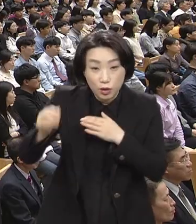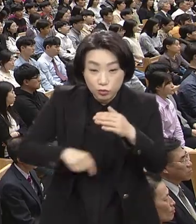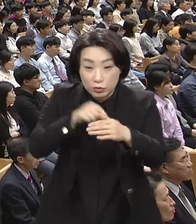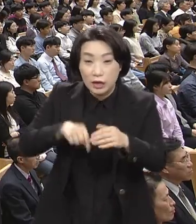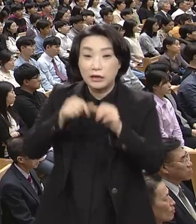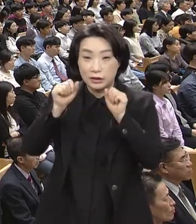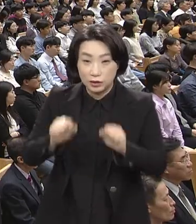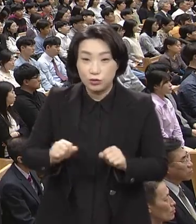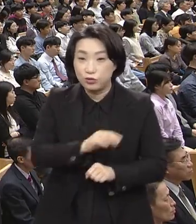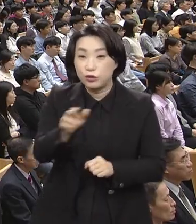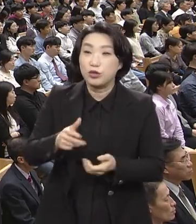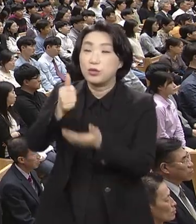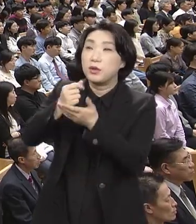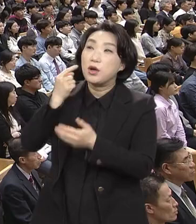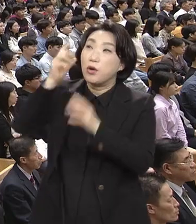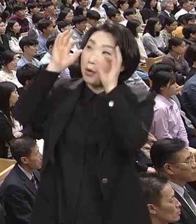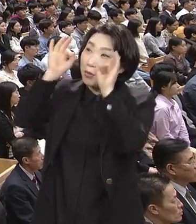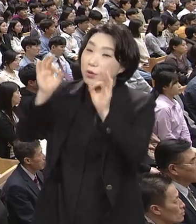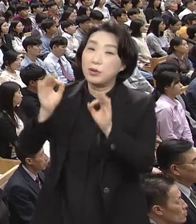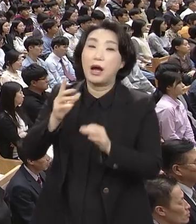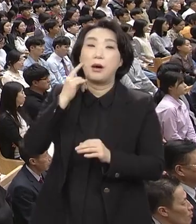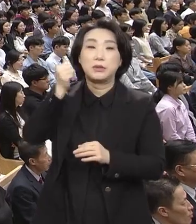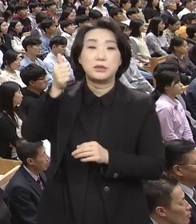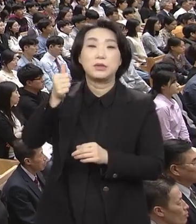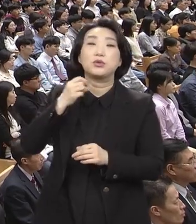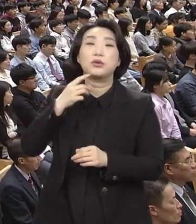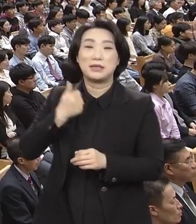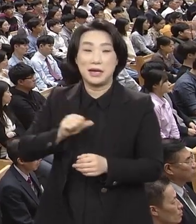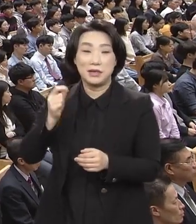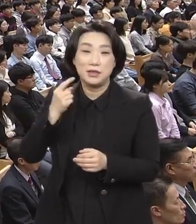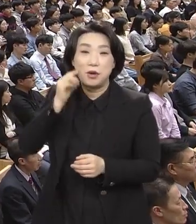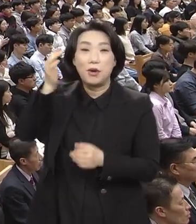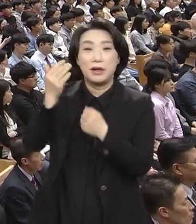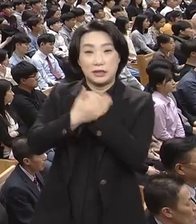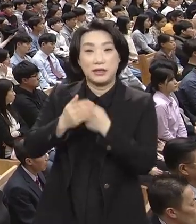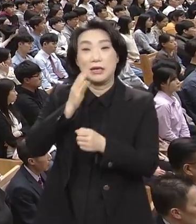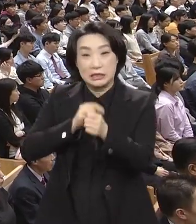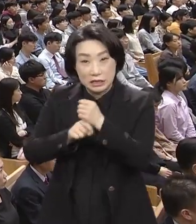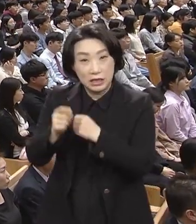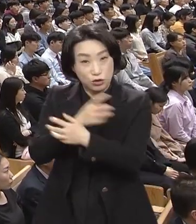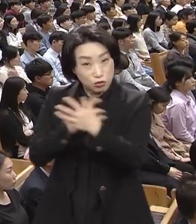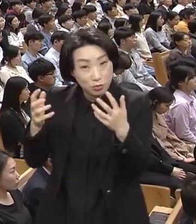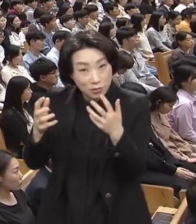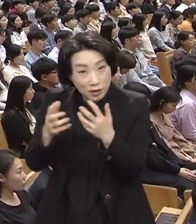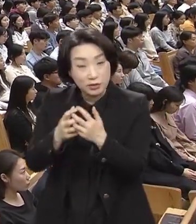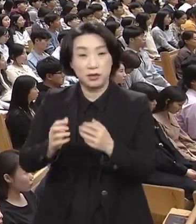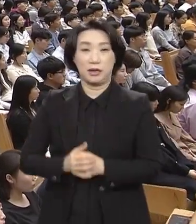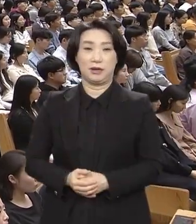우리가 그 영광을 보니 아버지의 독생자의 영광이여 은혜와 진리가 충만하더라. 자